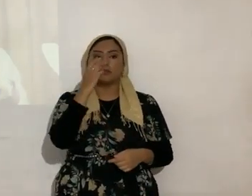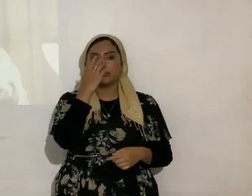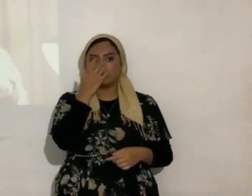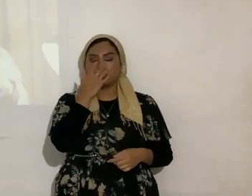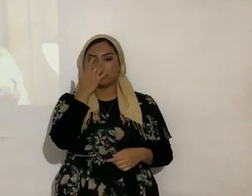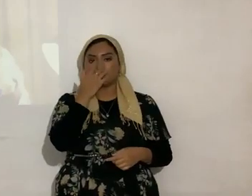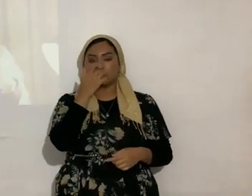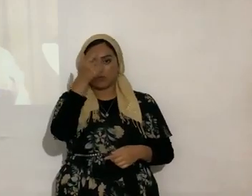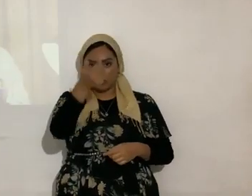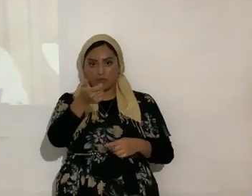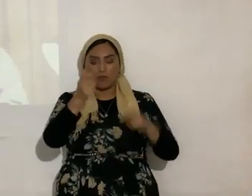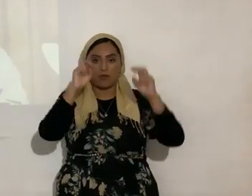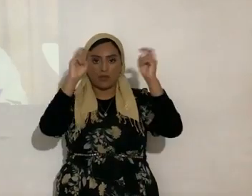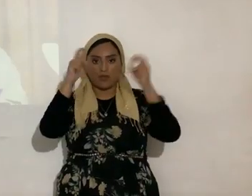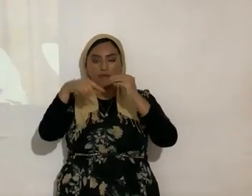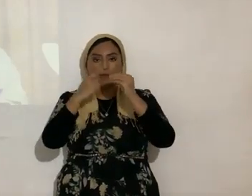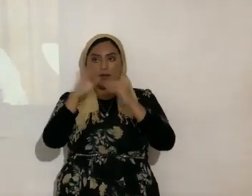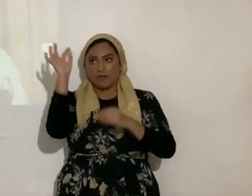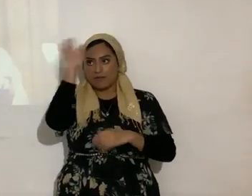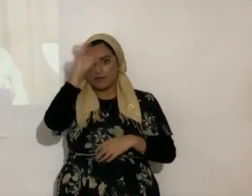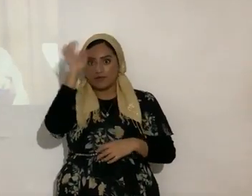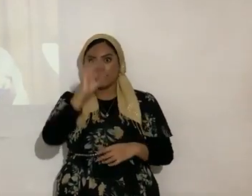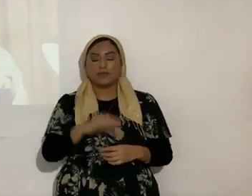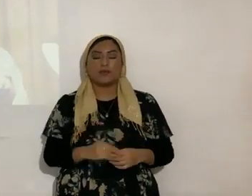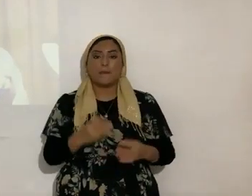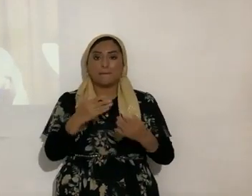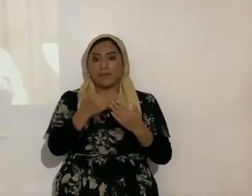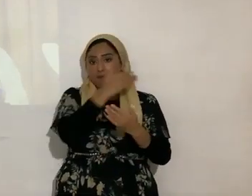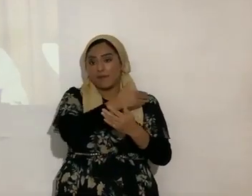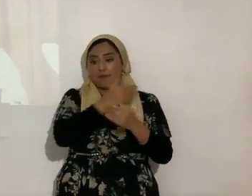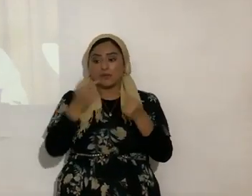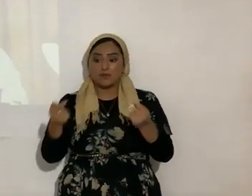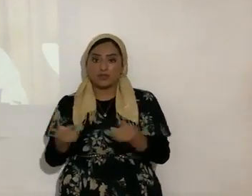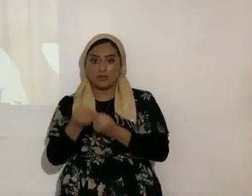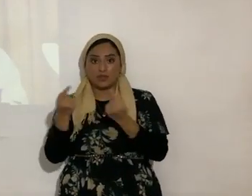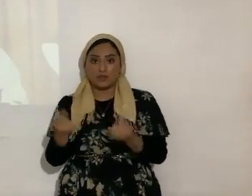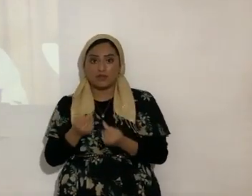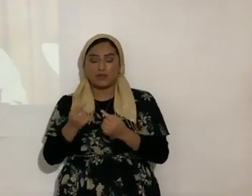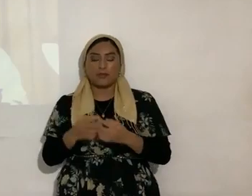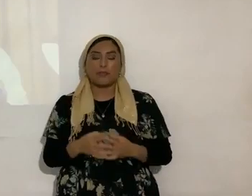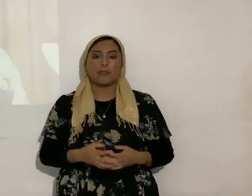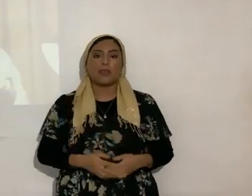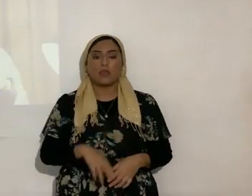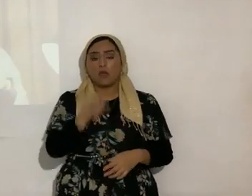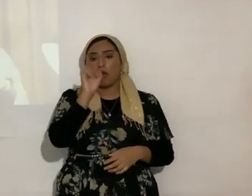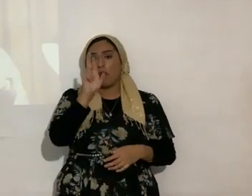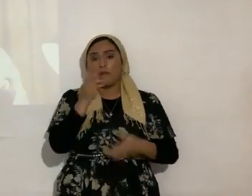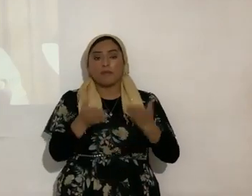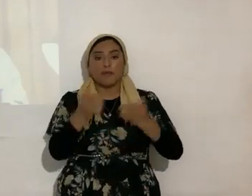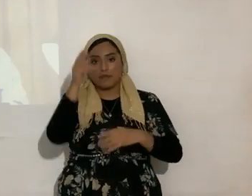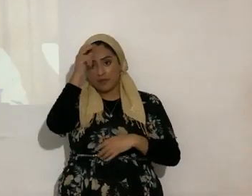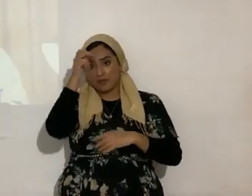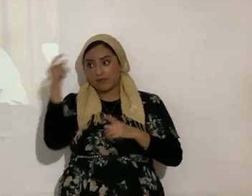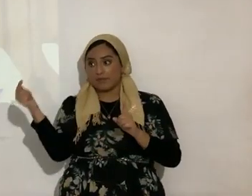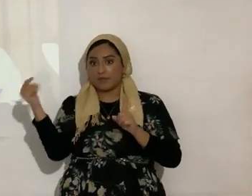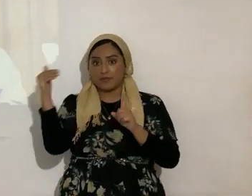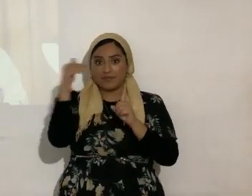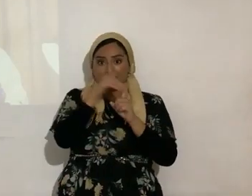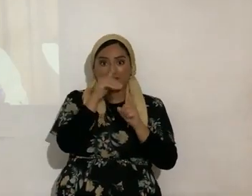vean el tema de la concupiscencia, es lo que antecede al pecado. ¿Sí? O viene el mismo diablo, viene por medio de uno de sus diablos,